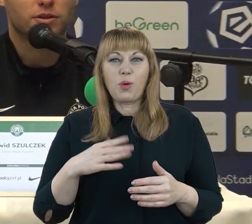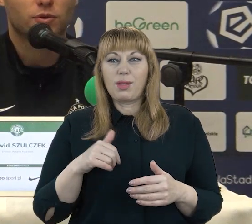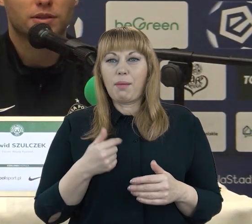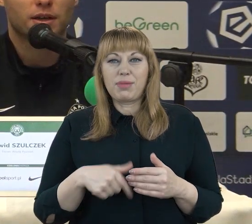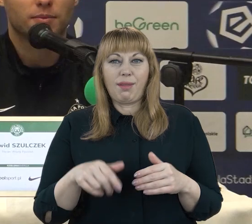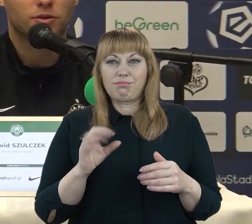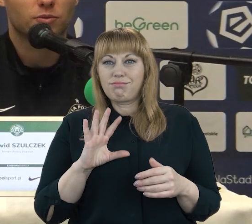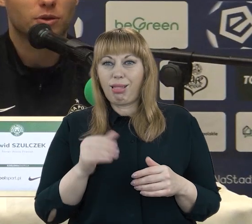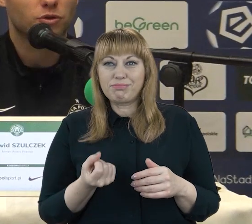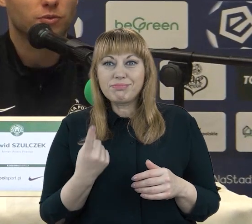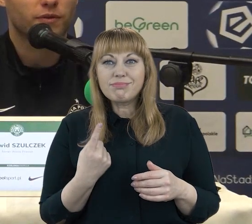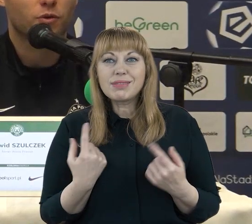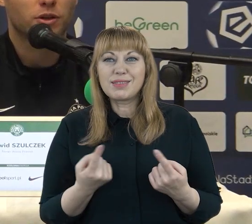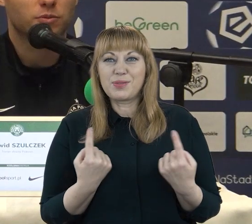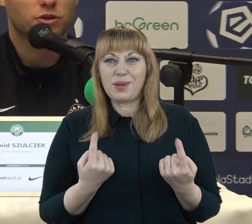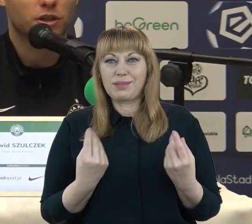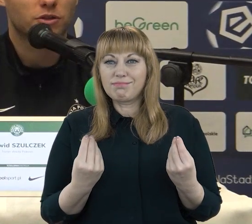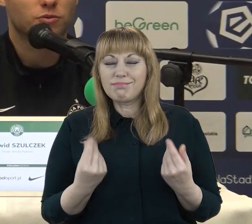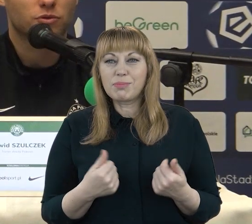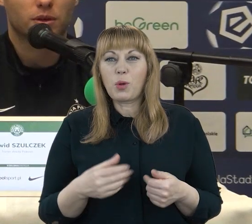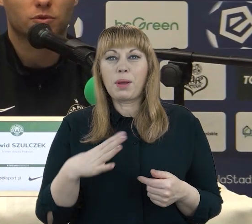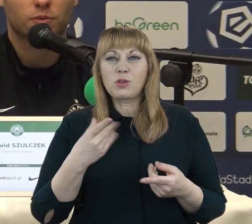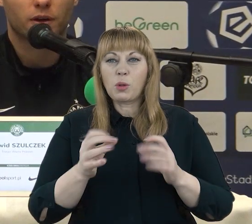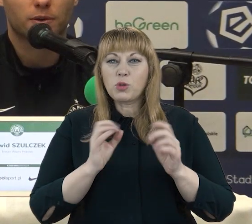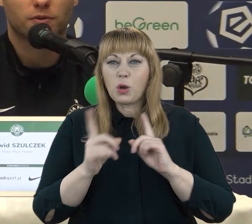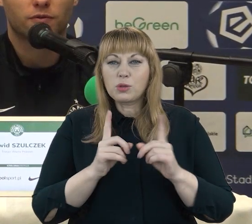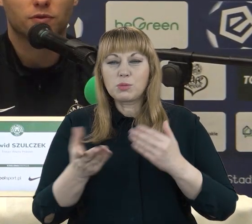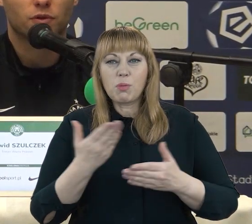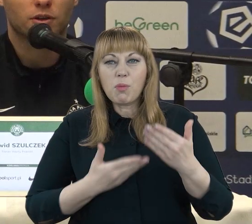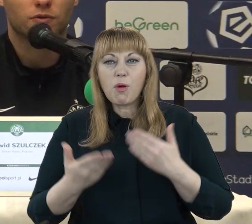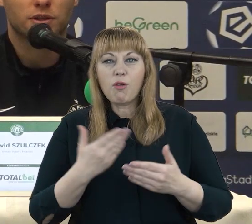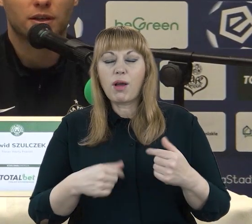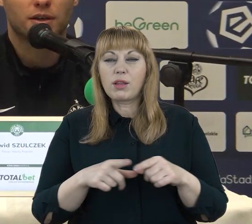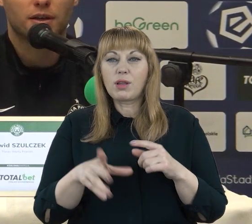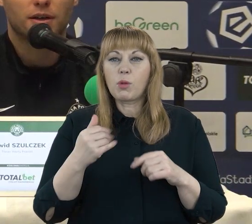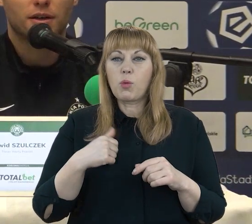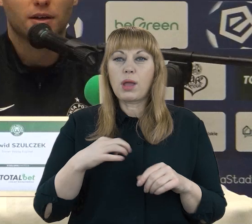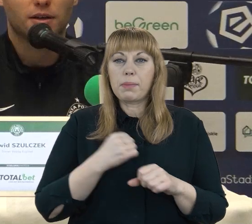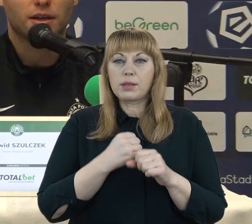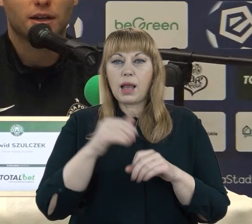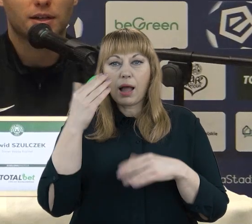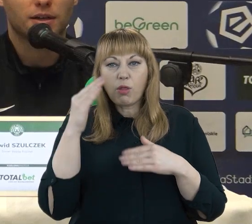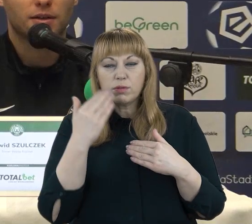sytuacja. Bardzo dobrze bym się rozmawiał. Mieliśmy jeszcze kiedyś dłuższą taką rozmowę, jak pracowałem w rozwoju Katowice i generalnie